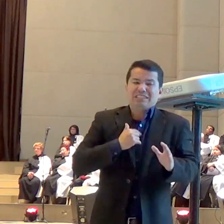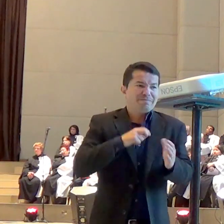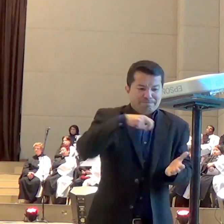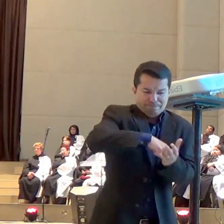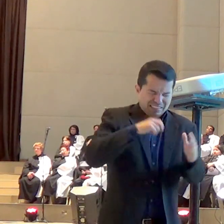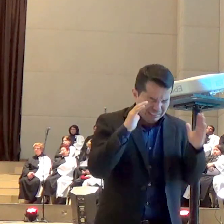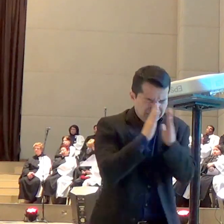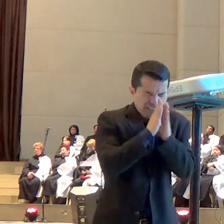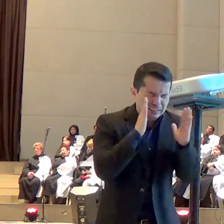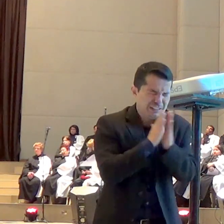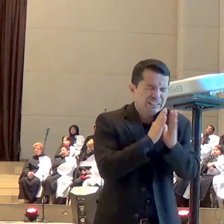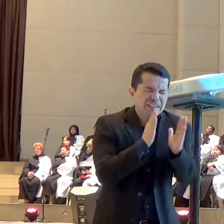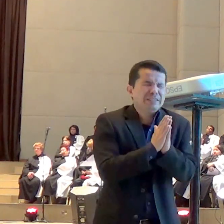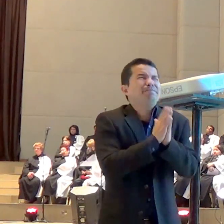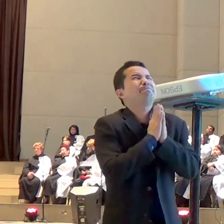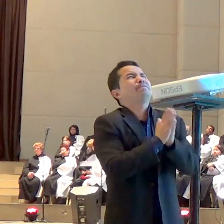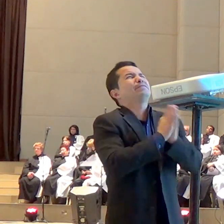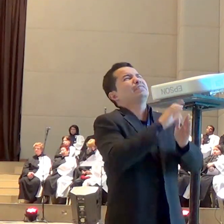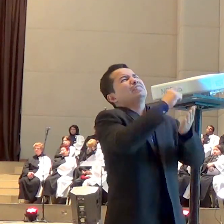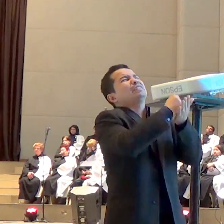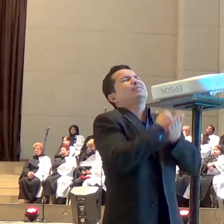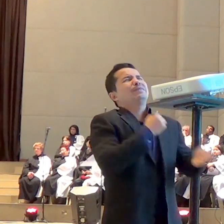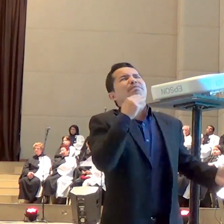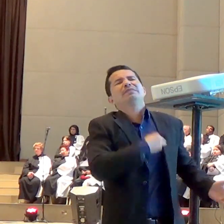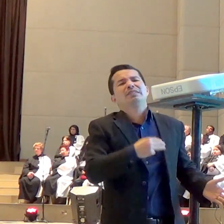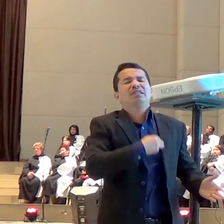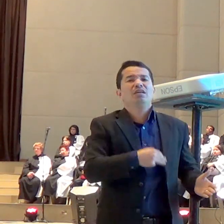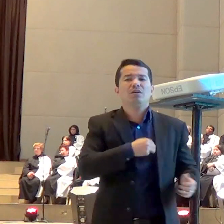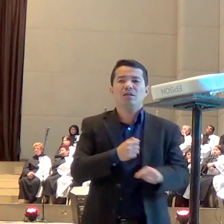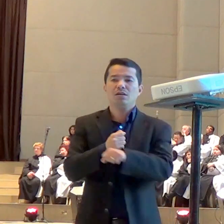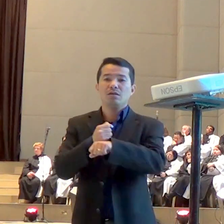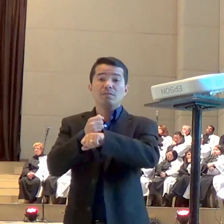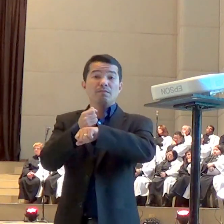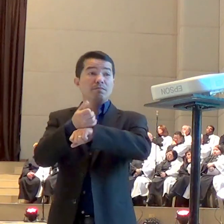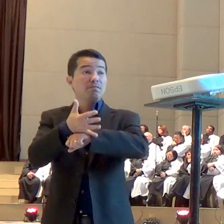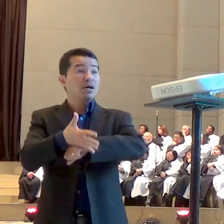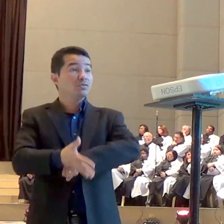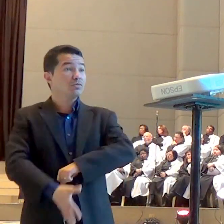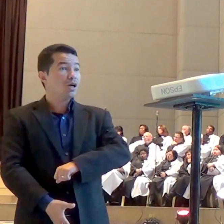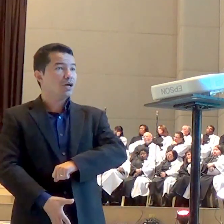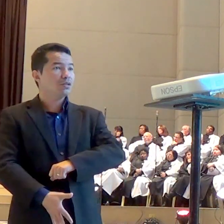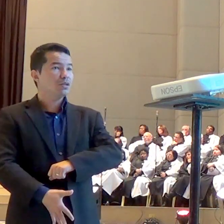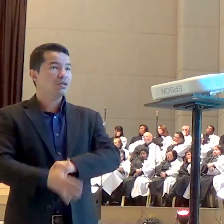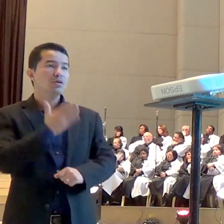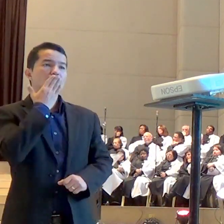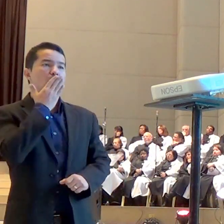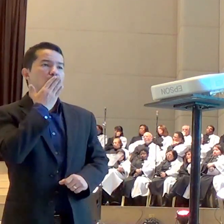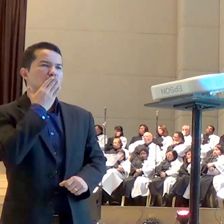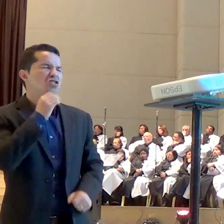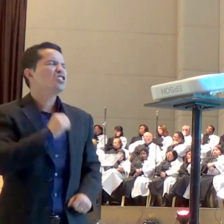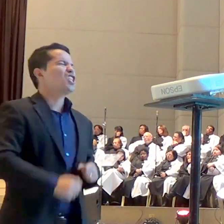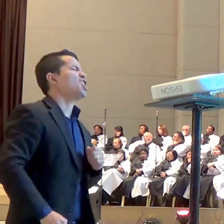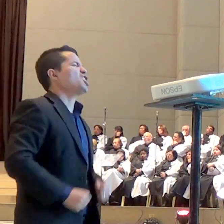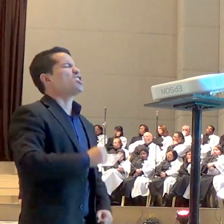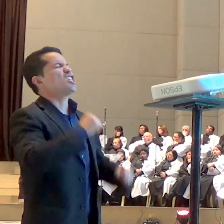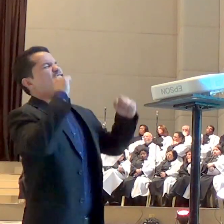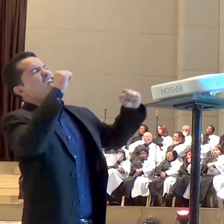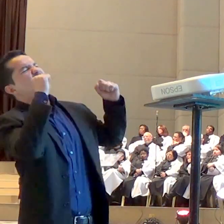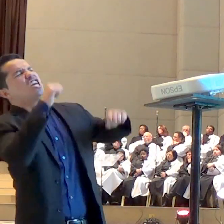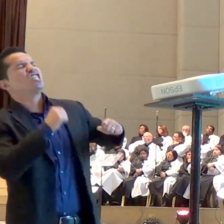clamaram clamaram clamaram e passou a madrugada e o povo foi embora foi embora passaram